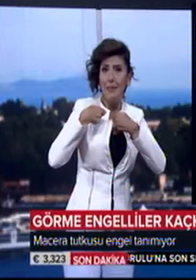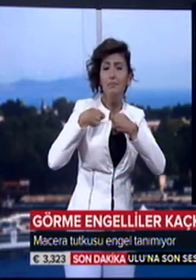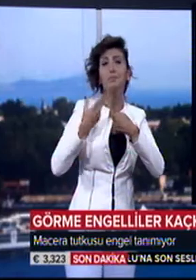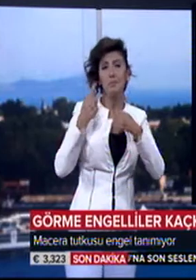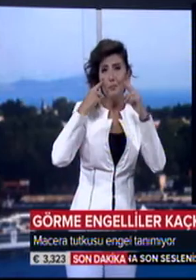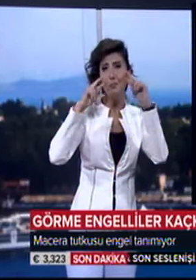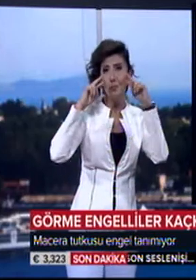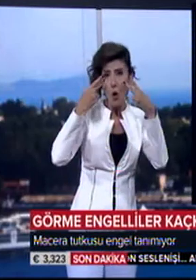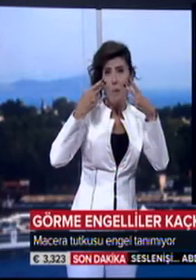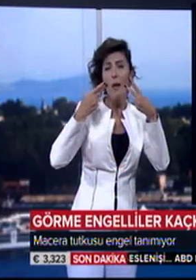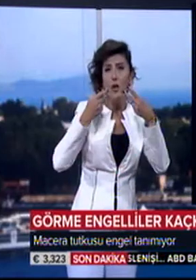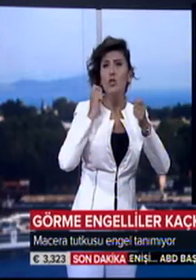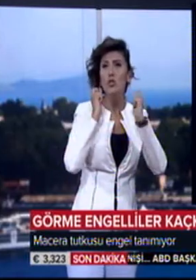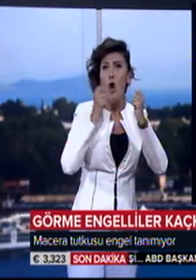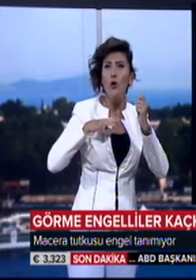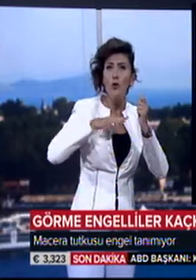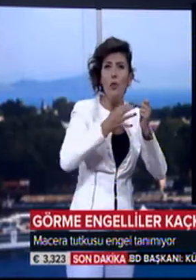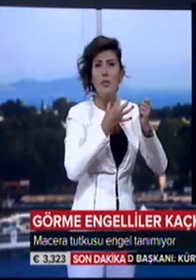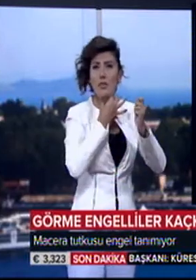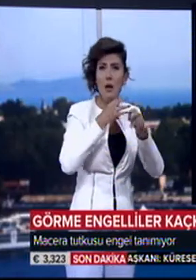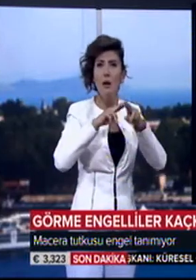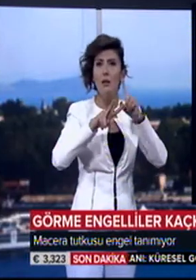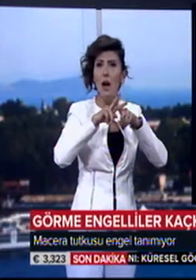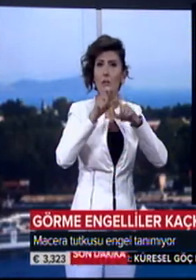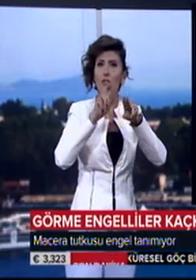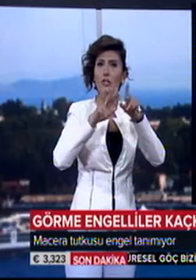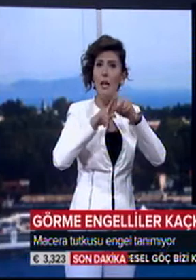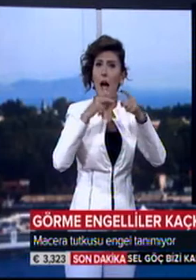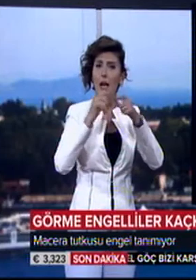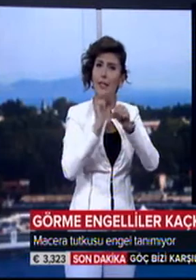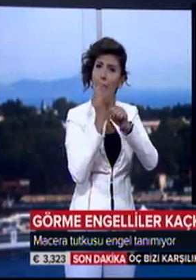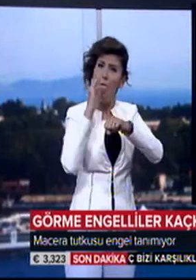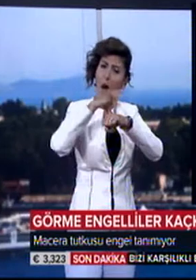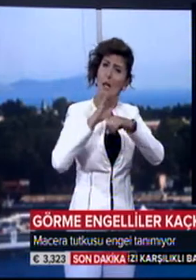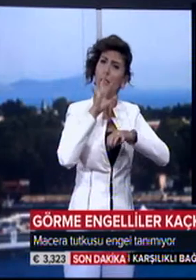engelli de zorlu yolları aşıp Kaçkar dağlarının zirvesine tırmandı.